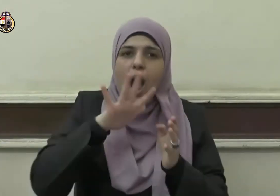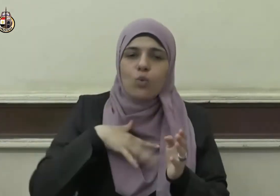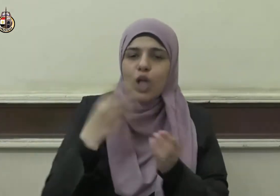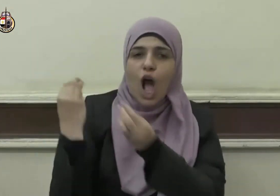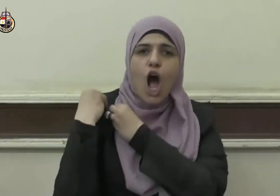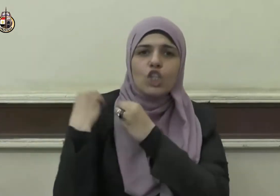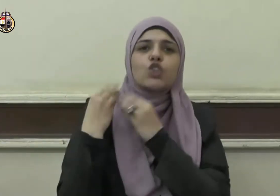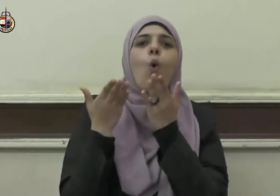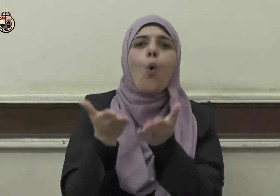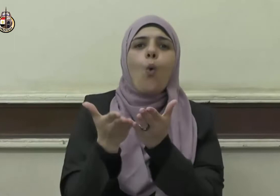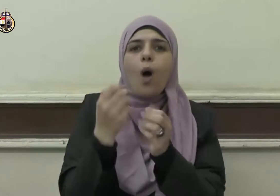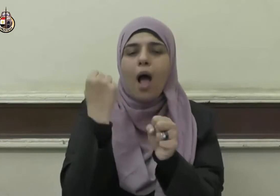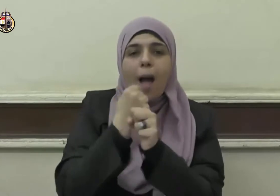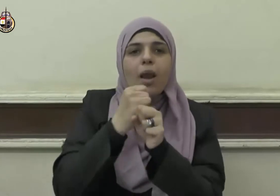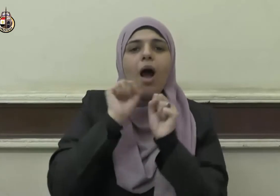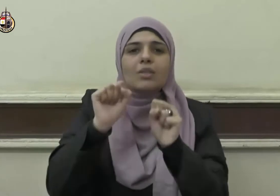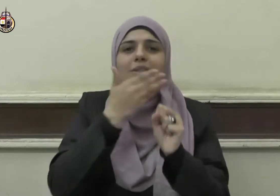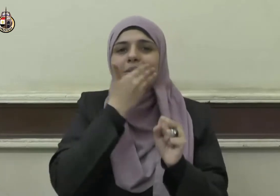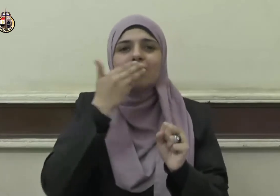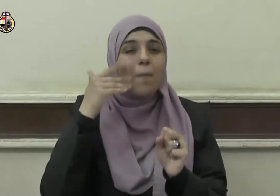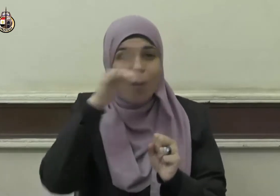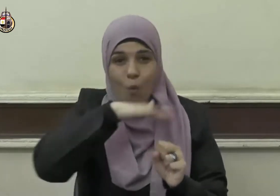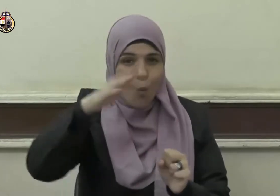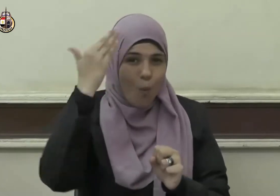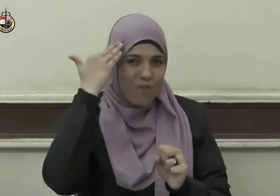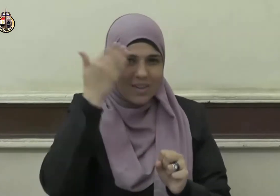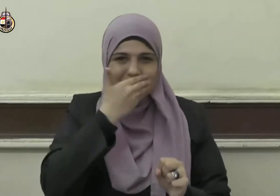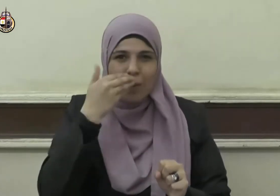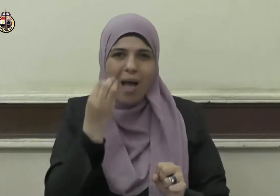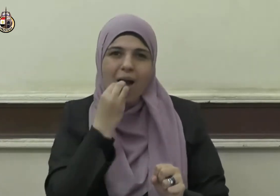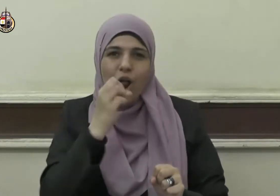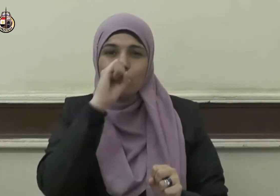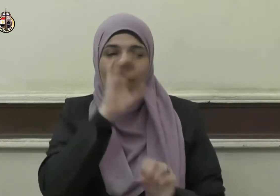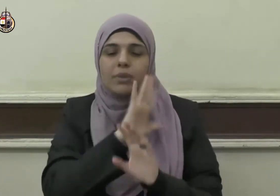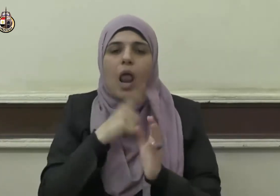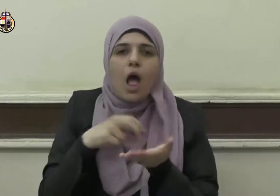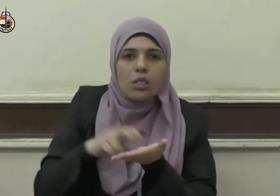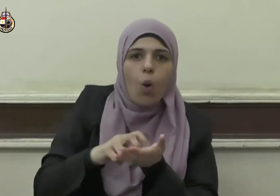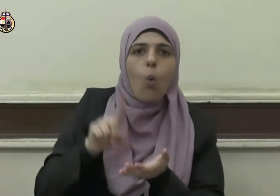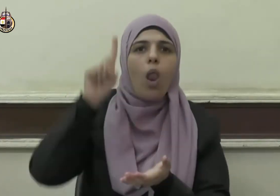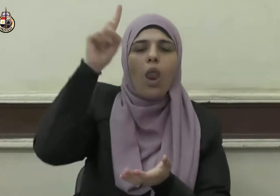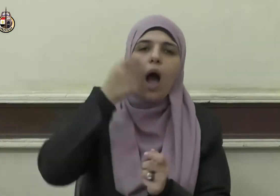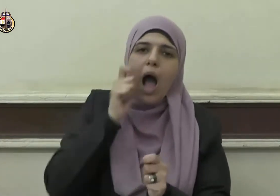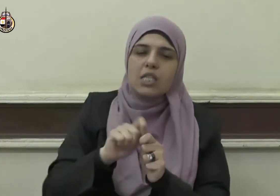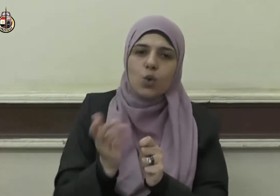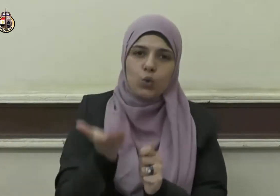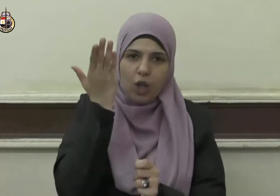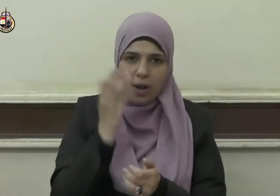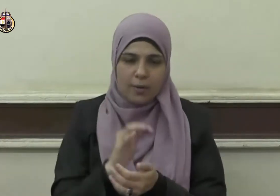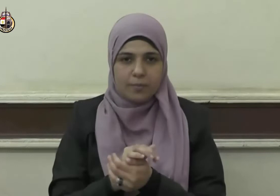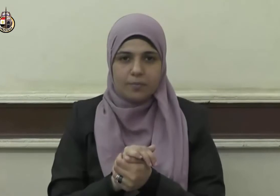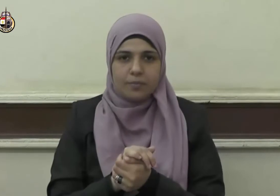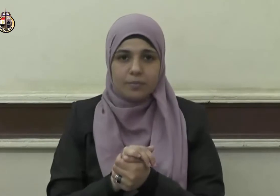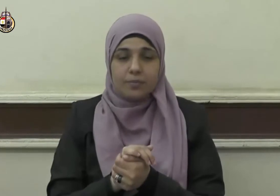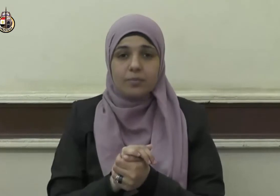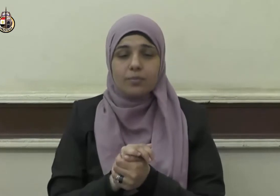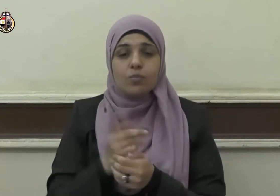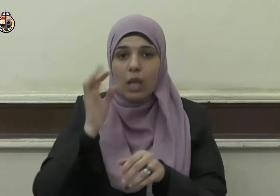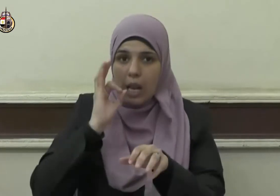المرجوة من صيامه وهي التقوى بالله عز وجل وعلينا أن نعلم